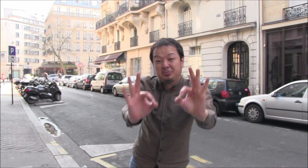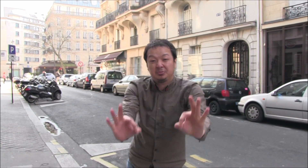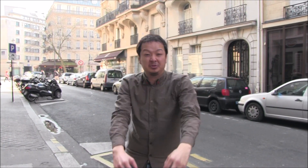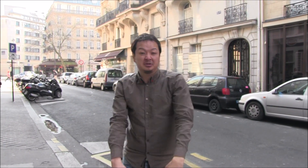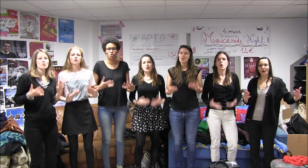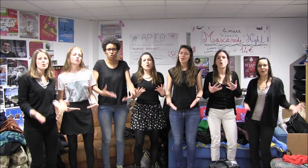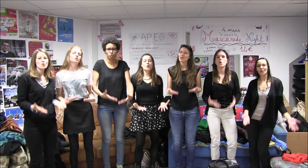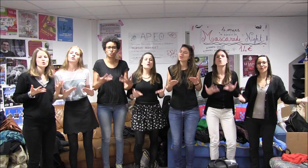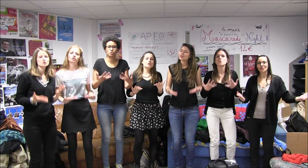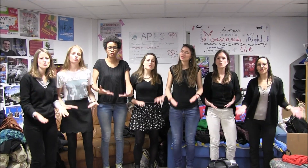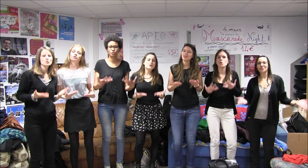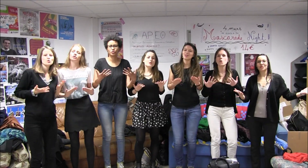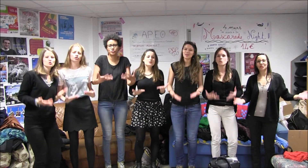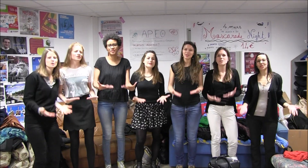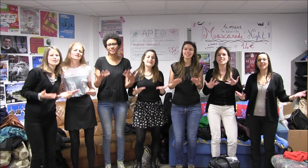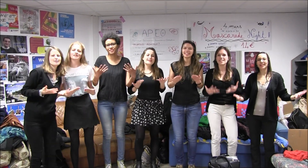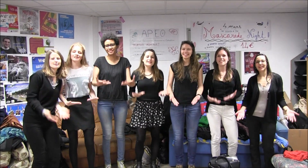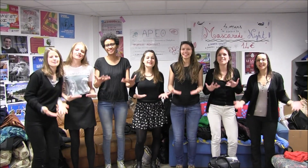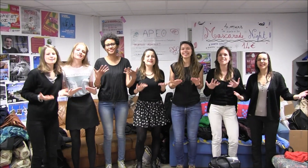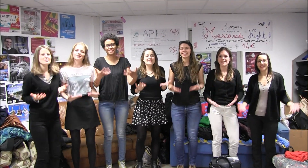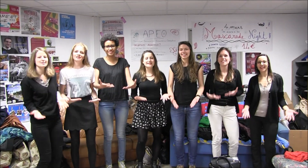Aujourd'hui,